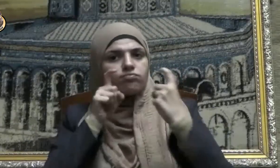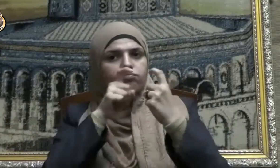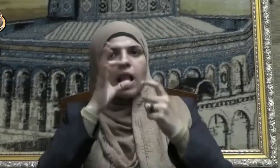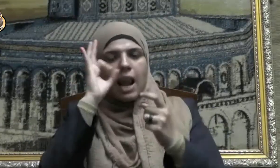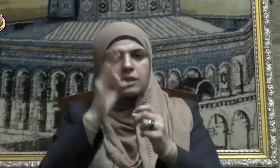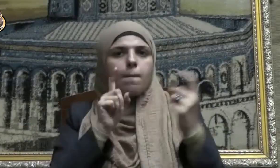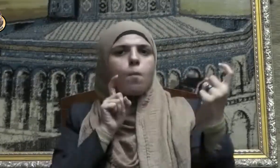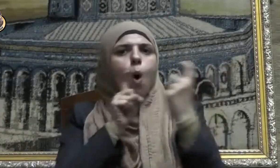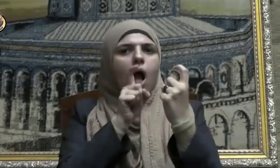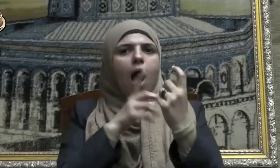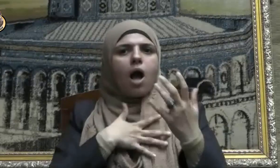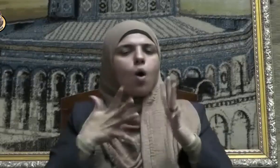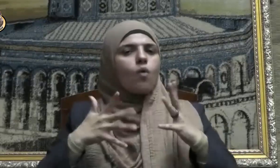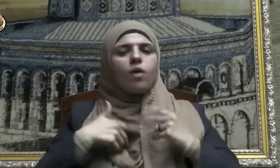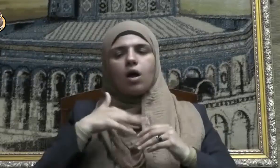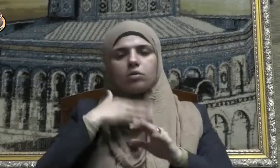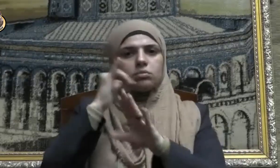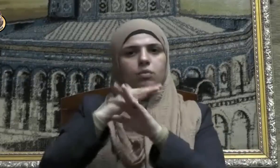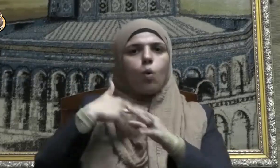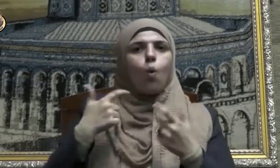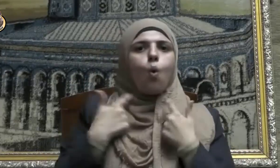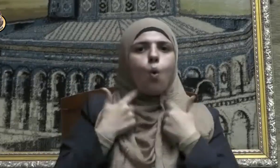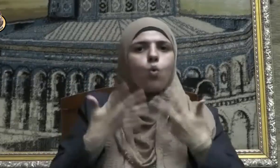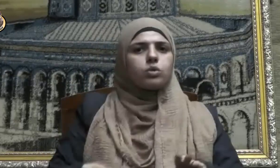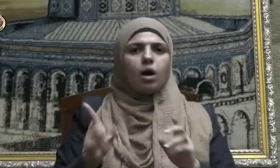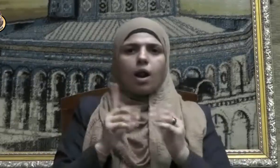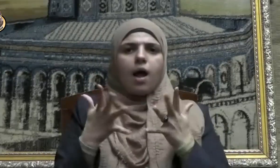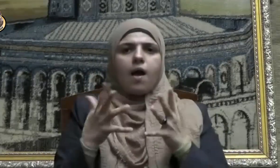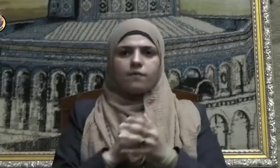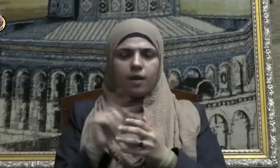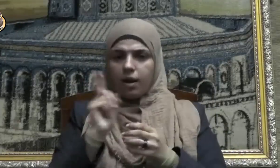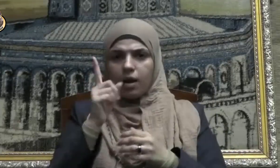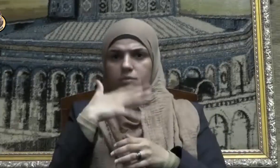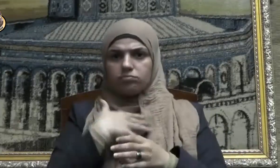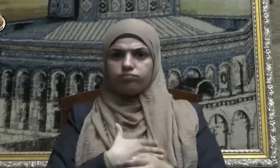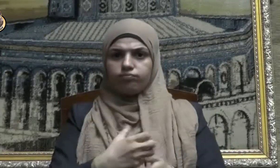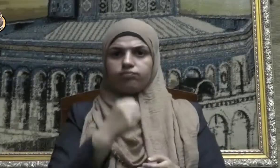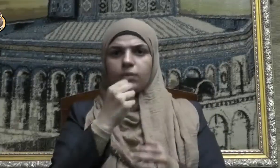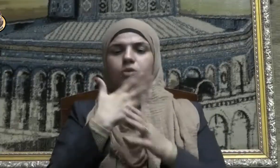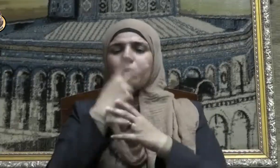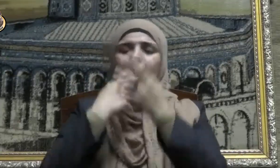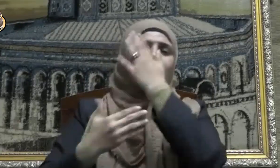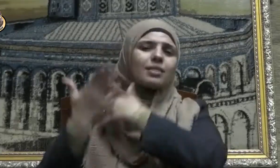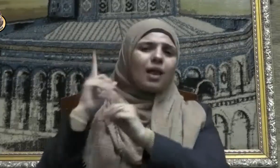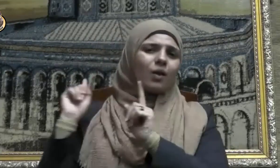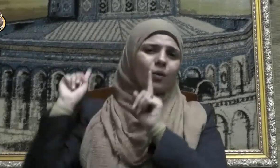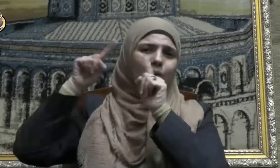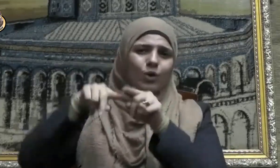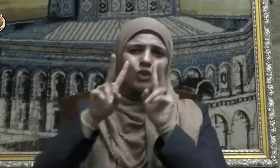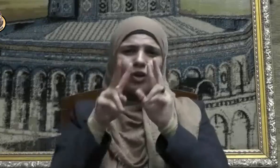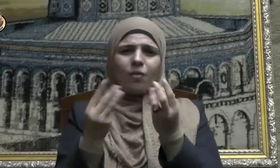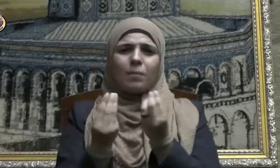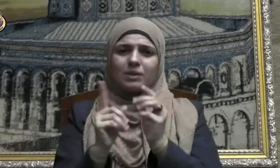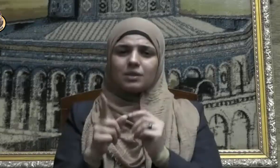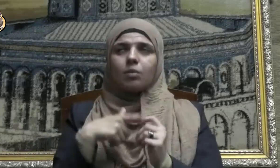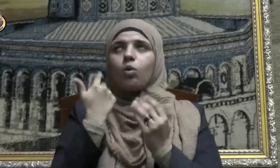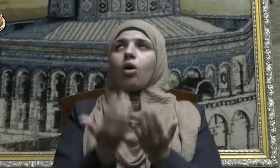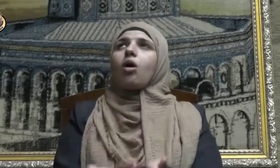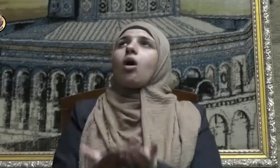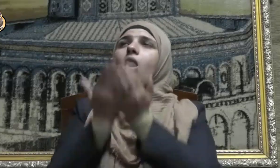وظنت أمرهم هينا وما هو في تاريخ الدول بهي اللهم طهر قلوبنا